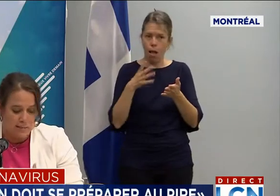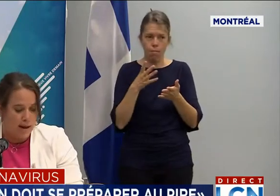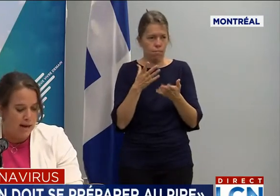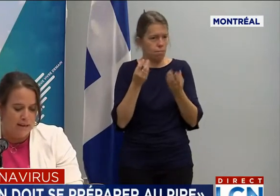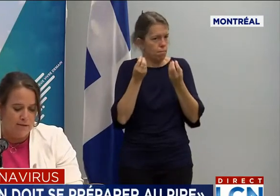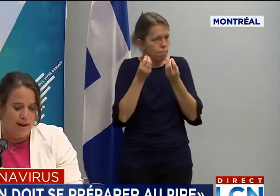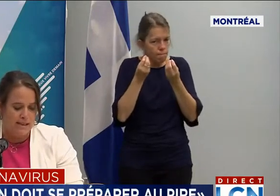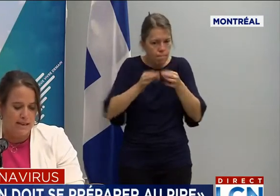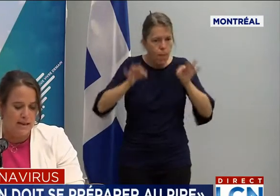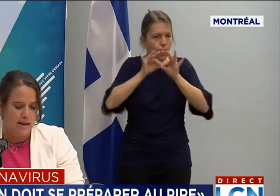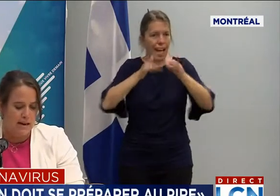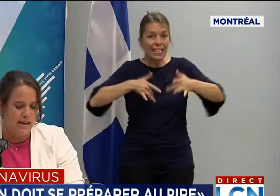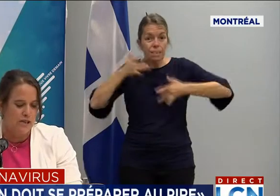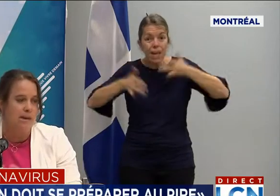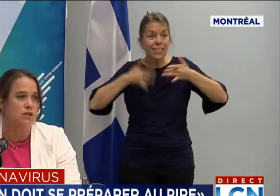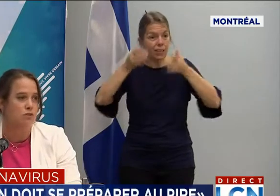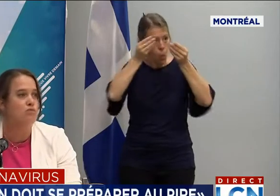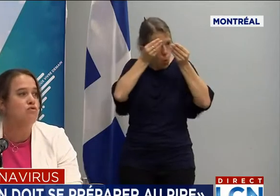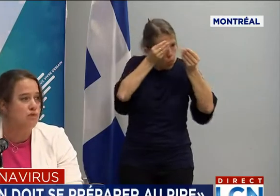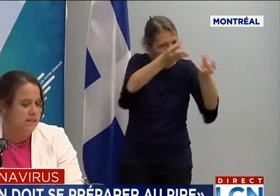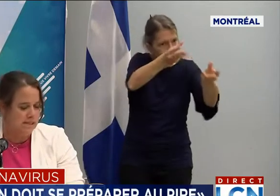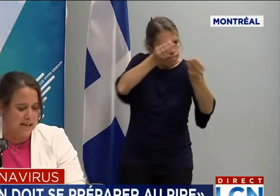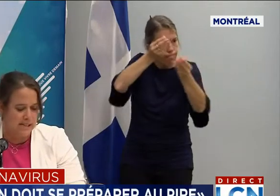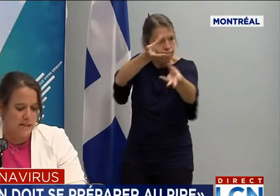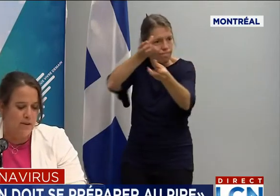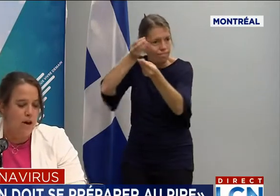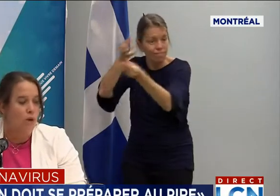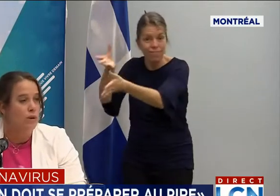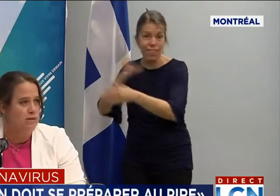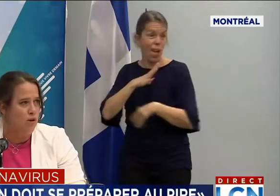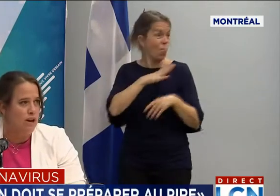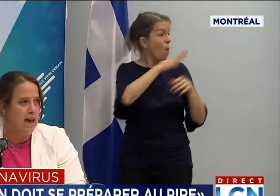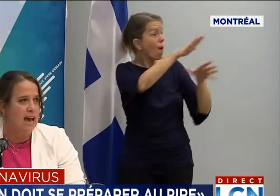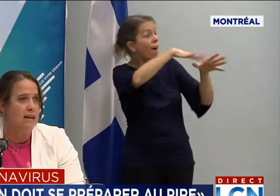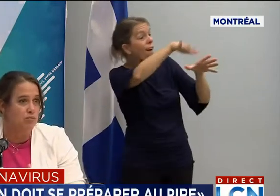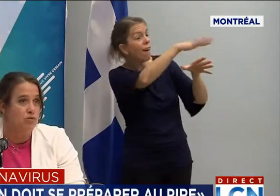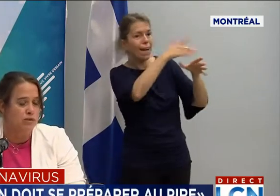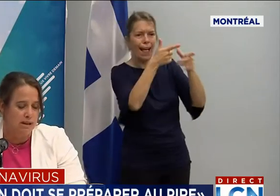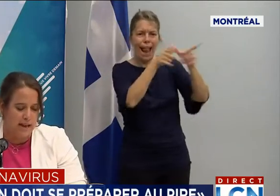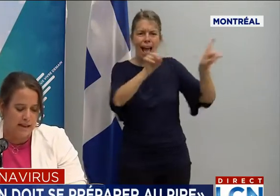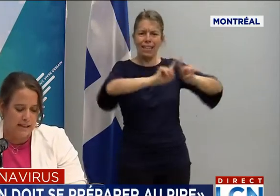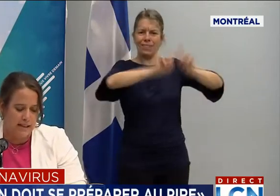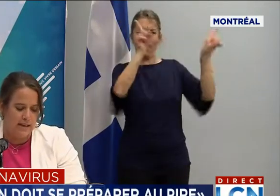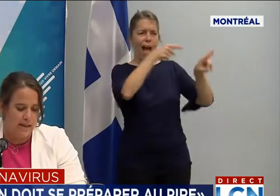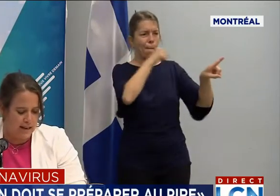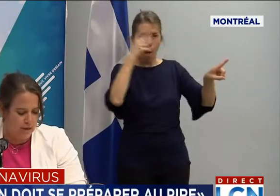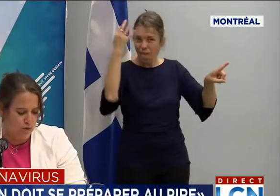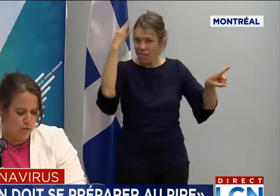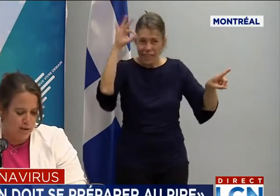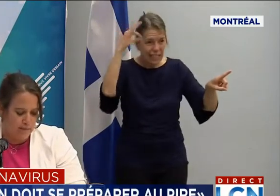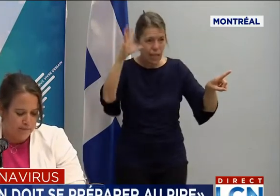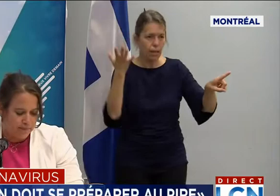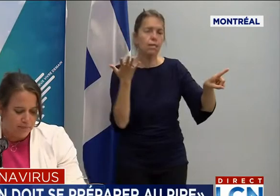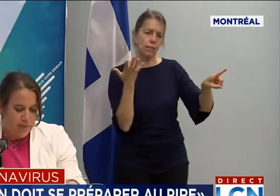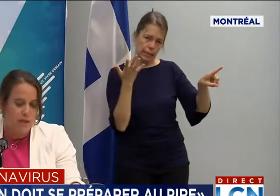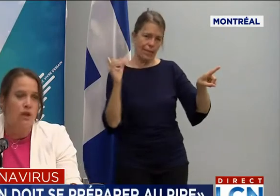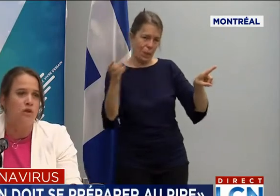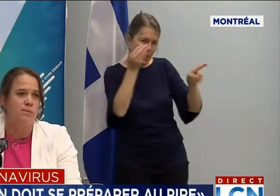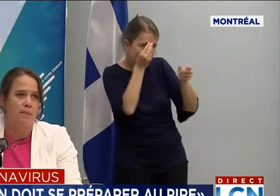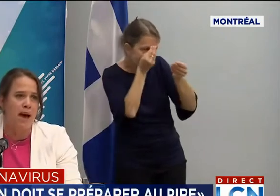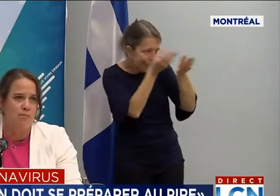qui ne parlent ni français ni l'anglais. Je pense qu'il a eu beaucoup d'initiatives au niveau local et beaucoup de solidarité dans les communautés.